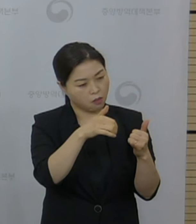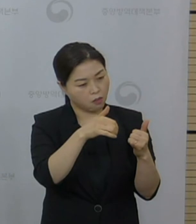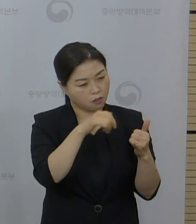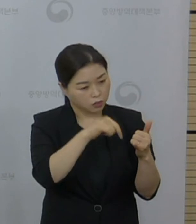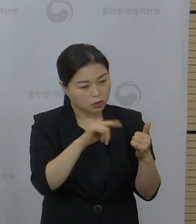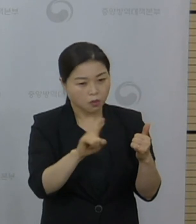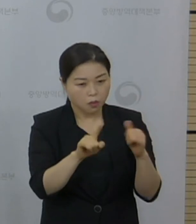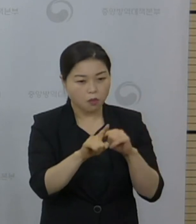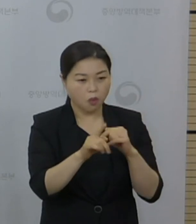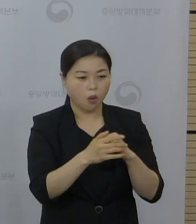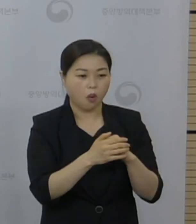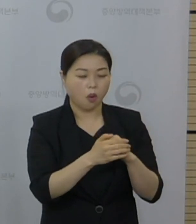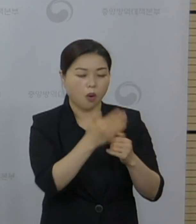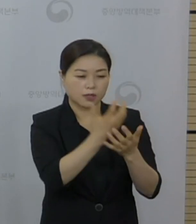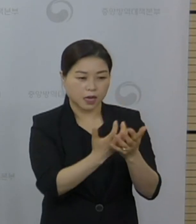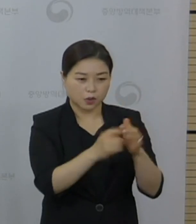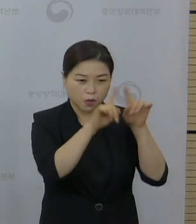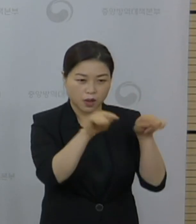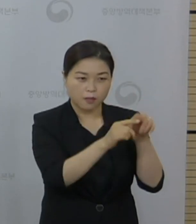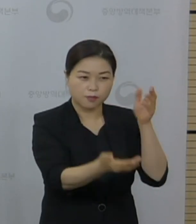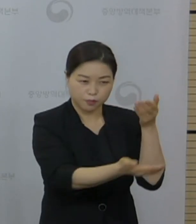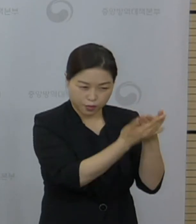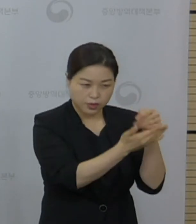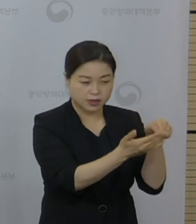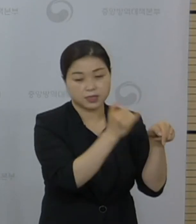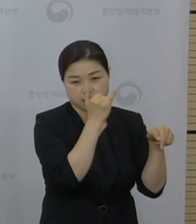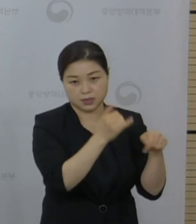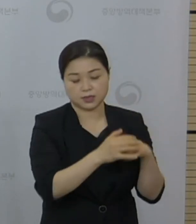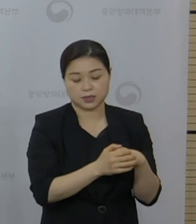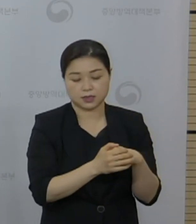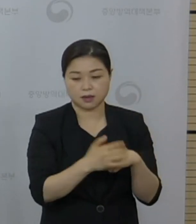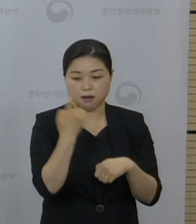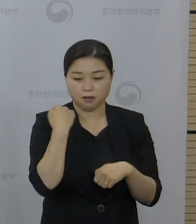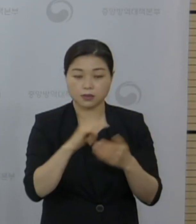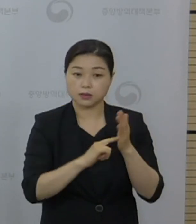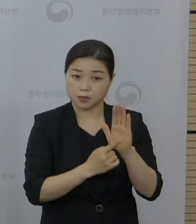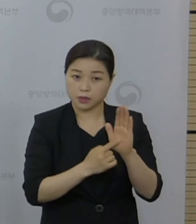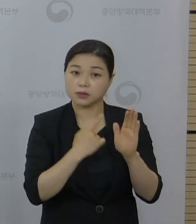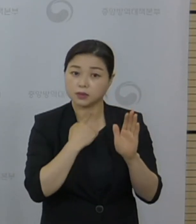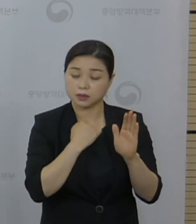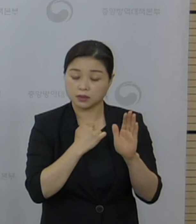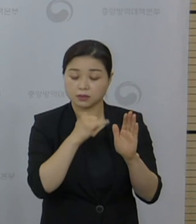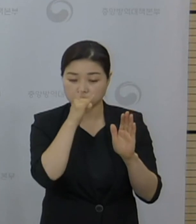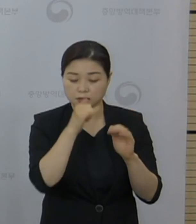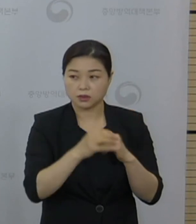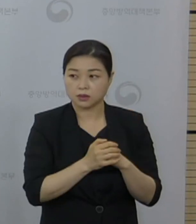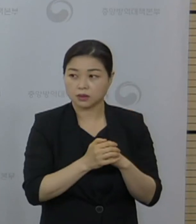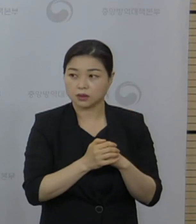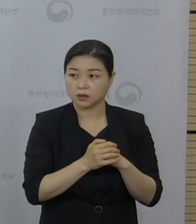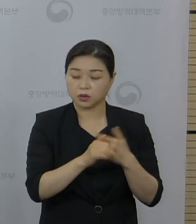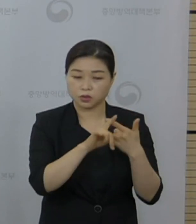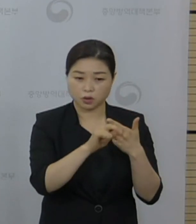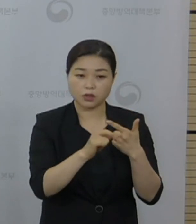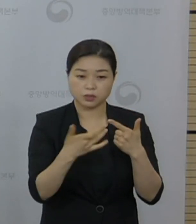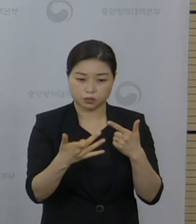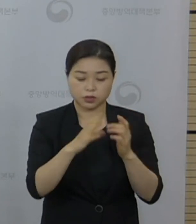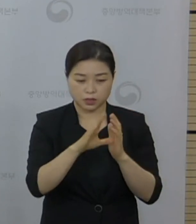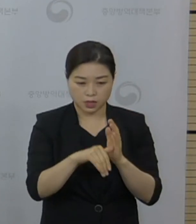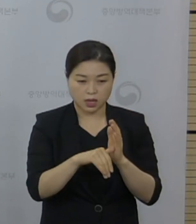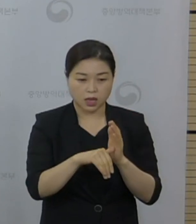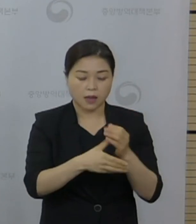붙인 표에 제시되어 있습니다. 어제 일부 설명드린 바가 있는데 6월 19일 날 마포구 음식점에